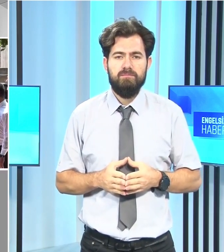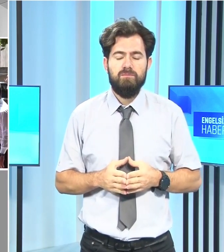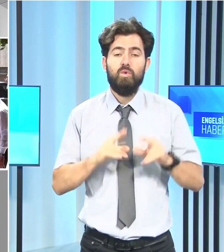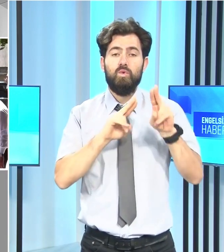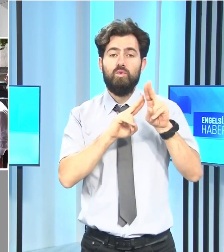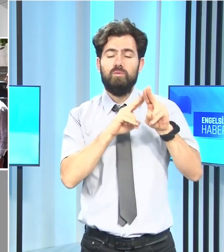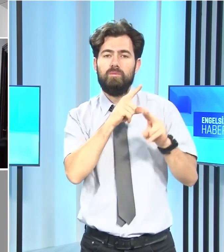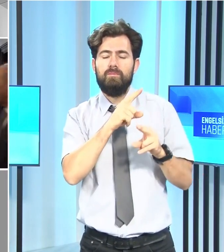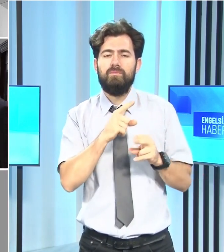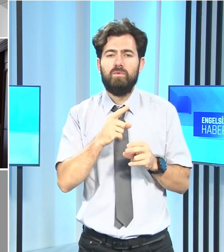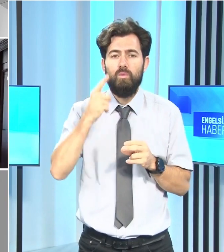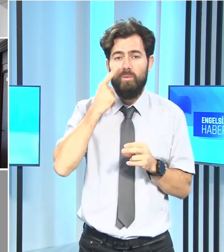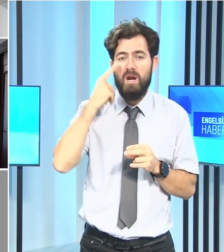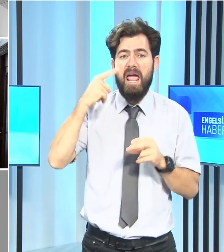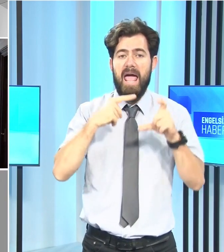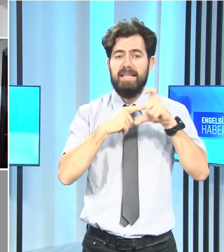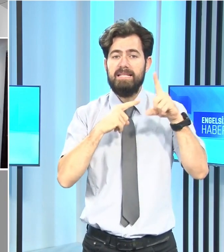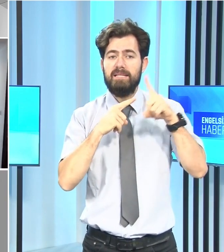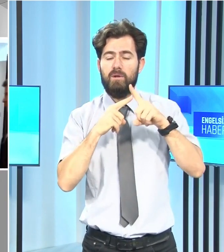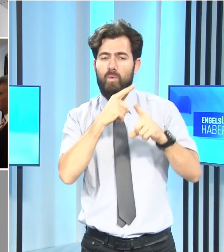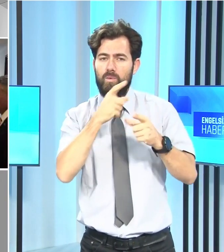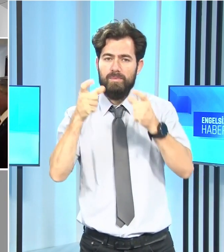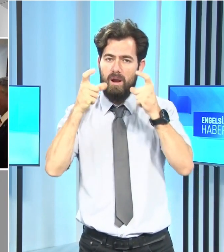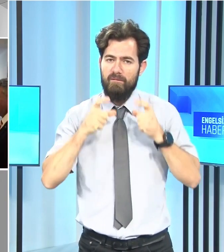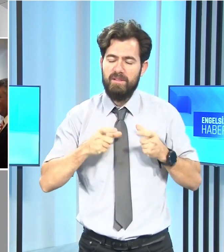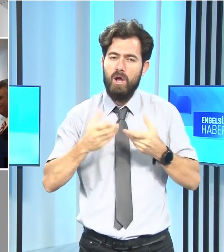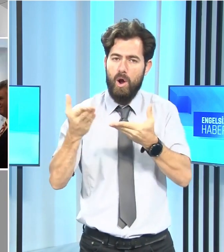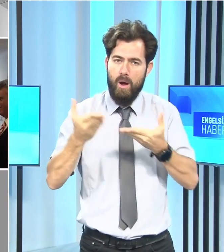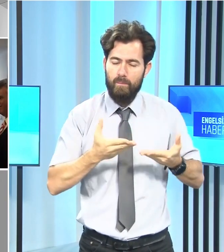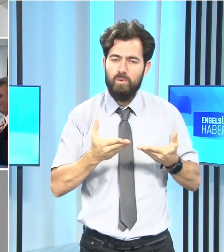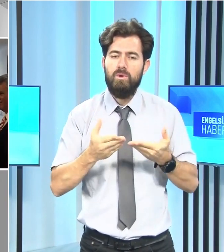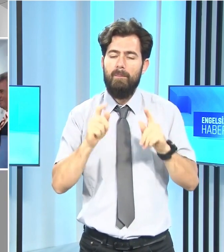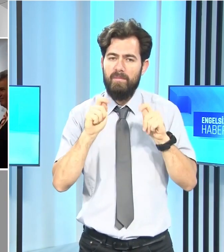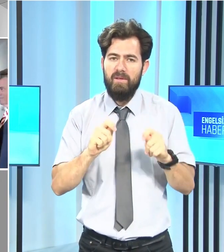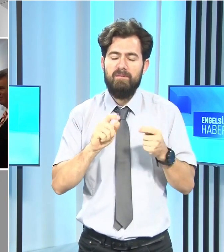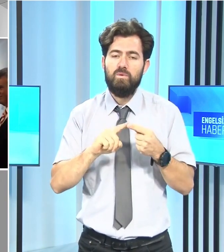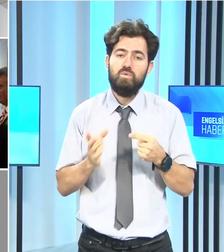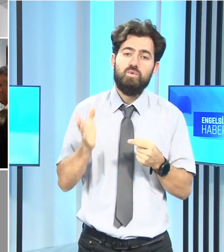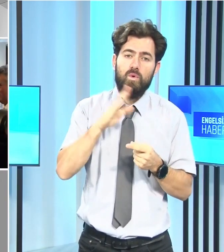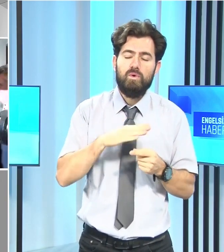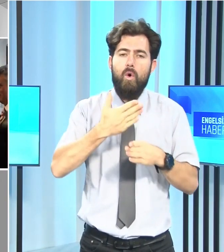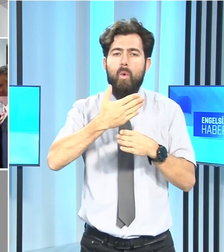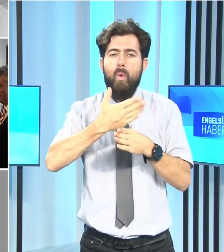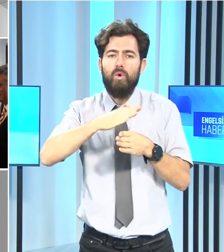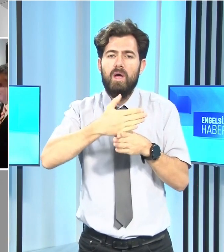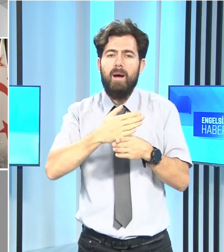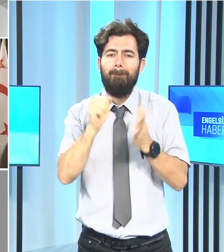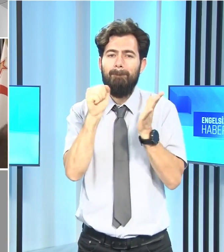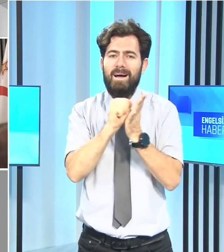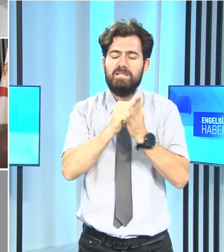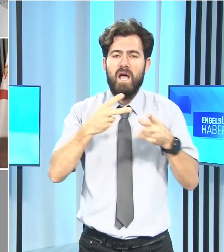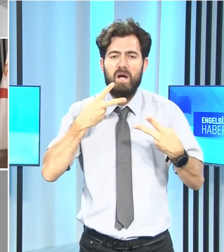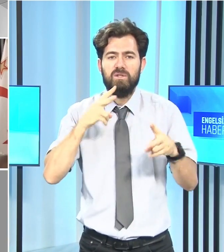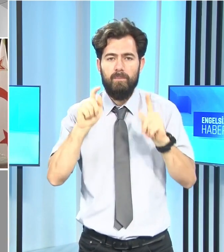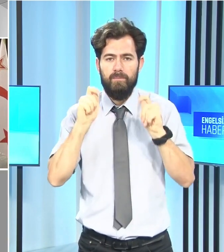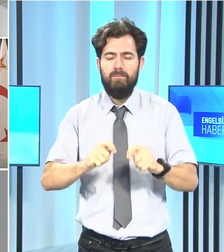Kurtulmuş, Cumhurbaşkanı Ersin Tatar tarafından kabul edildi, ardından ortak basın açıklaması yapıldı.